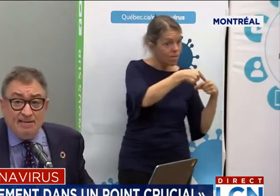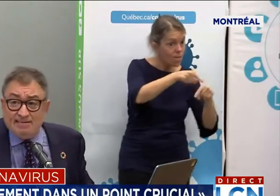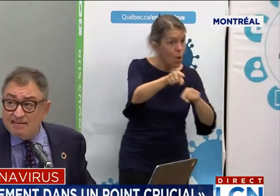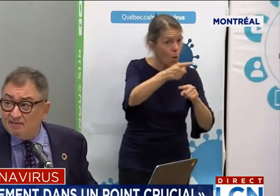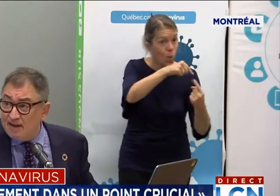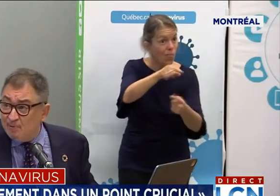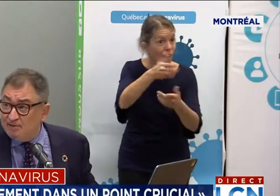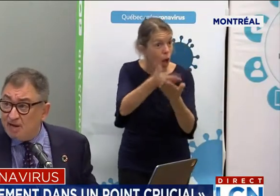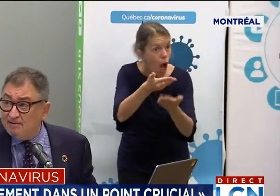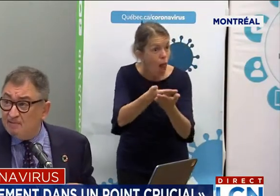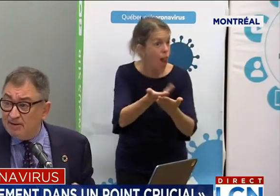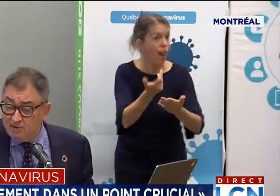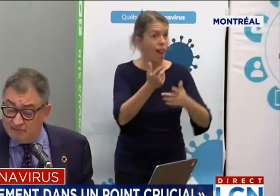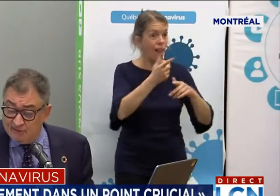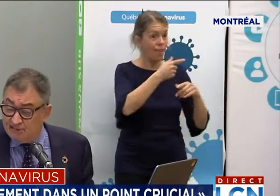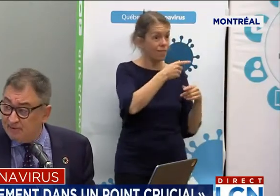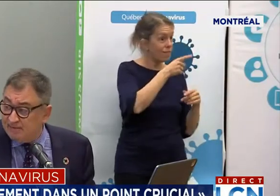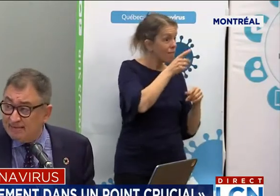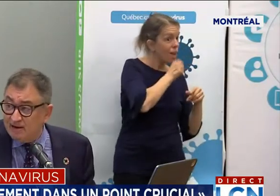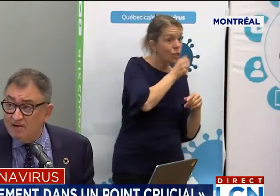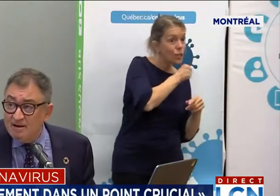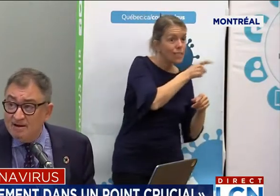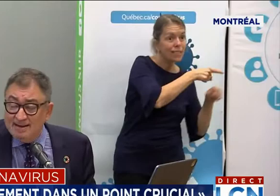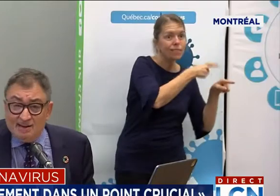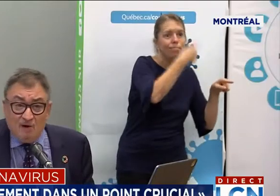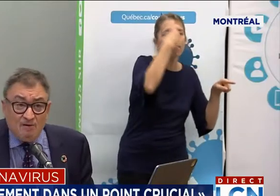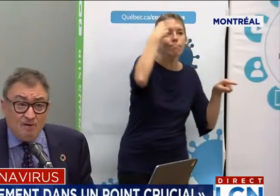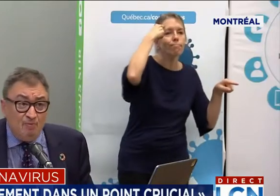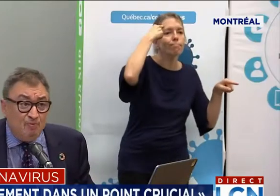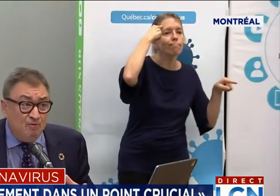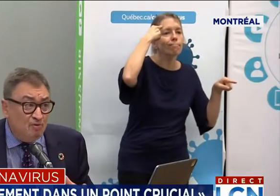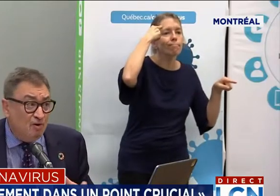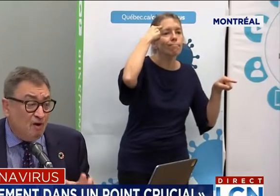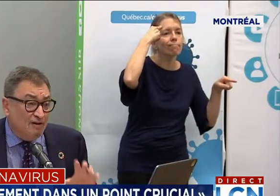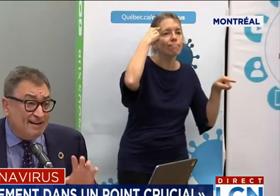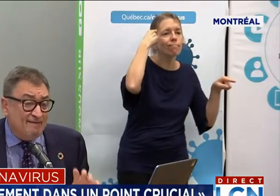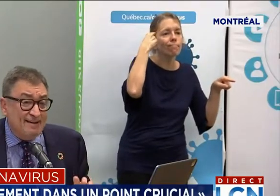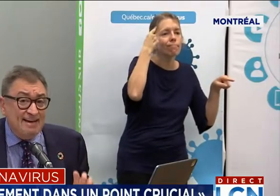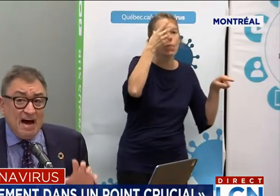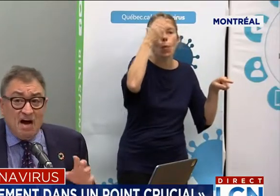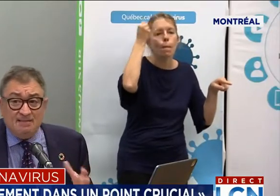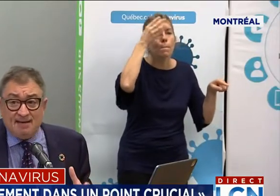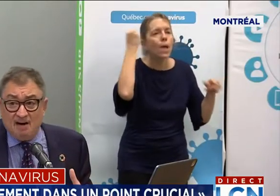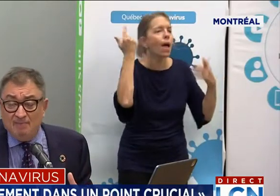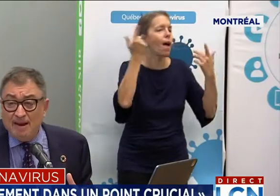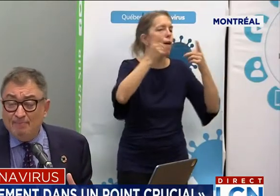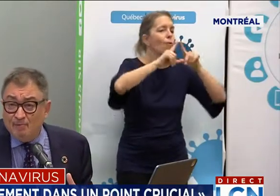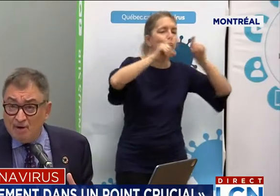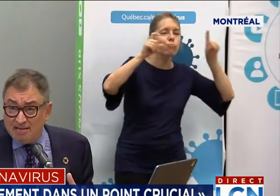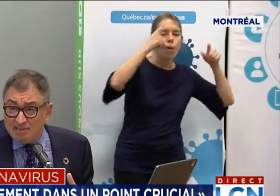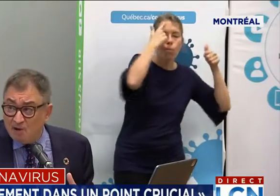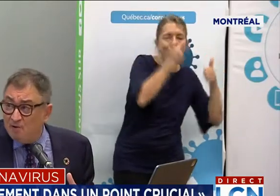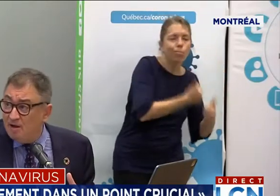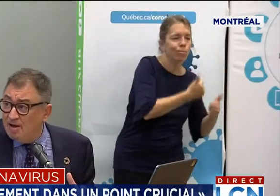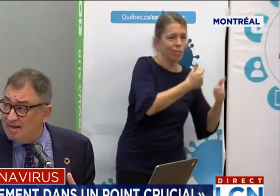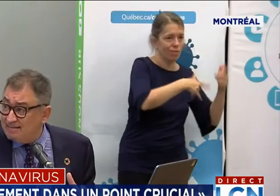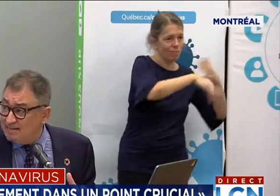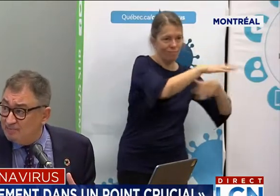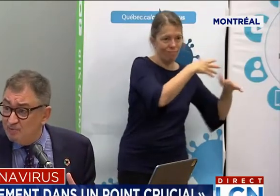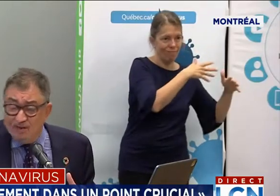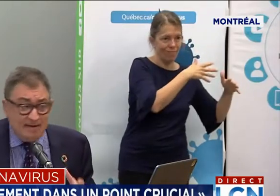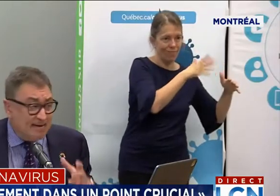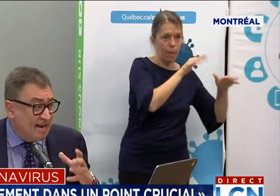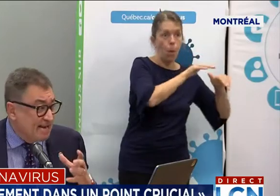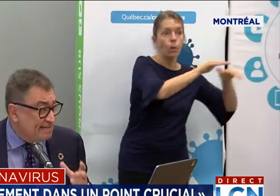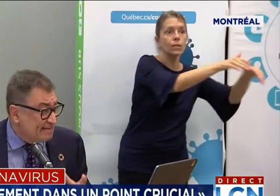des pertes cognitives importantes, des pertes physiques, etc. Et donc, plus on va travailler ensemble, la population, la